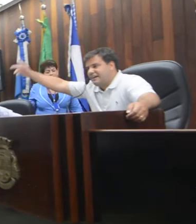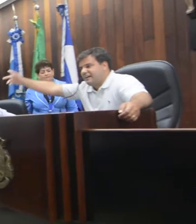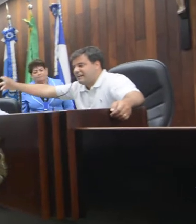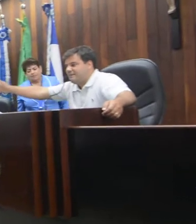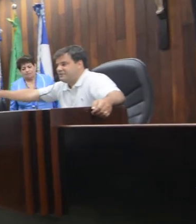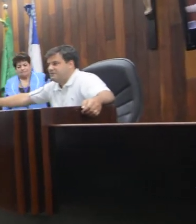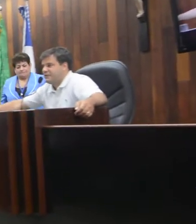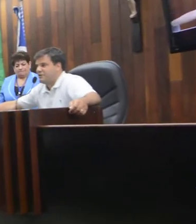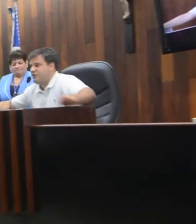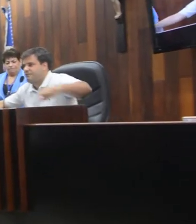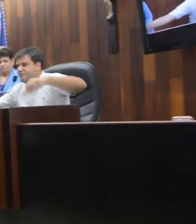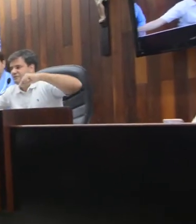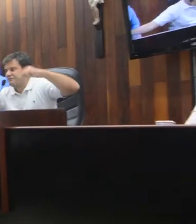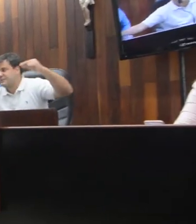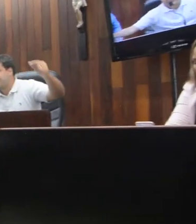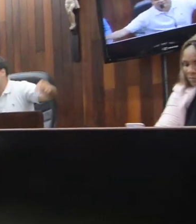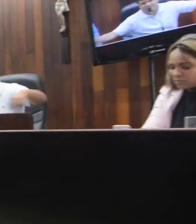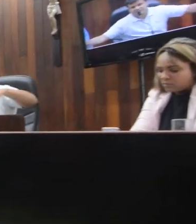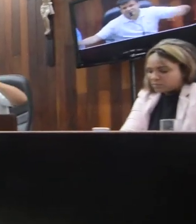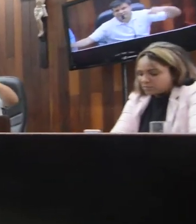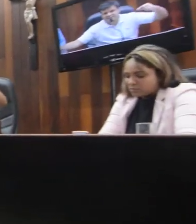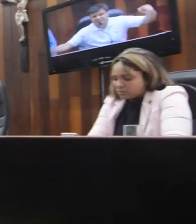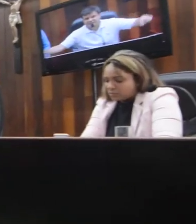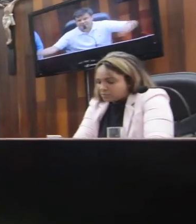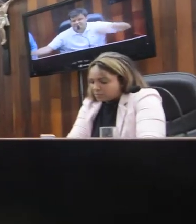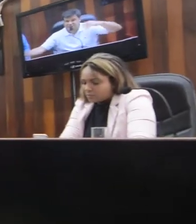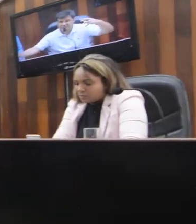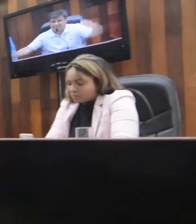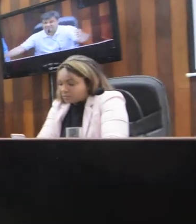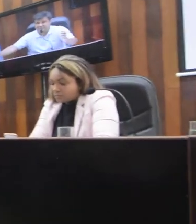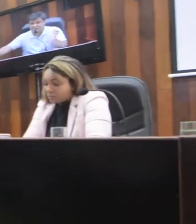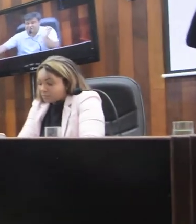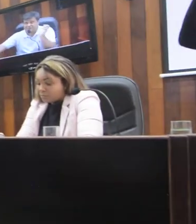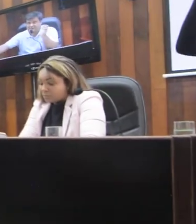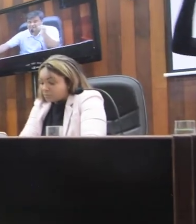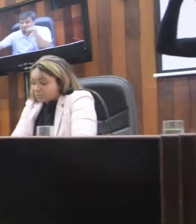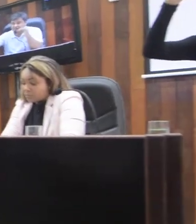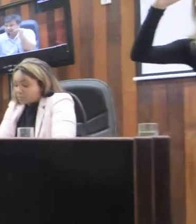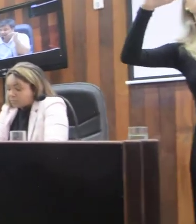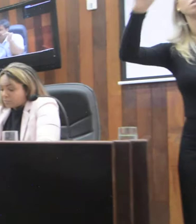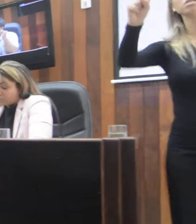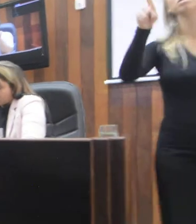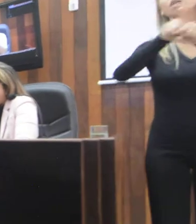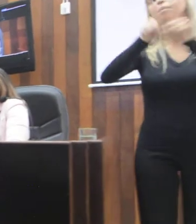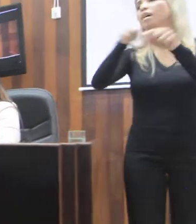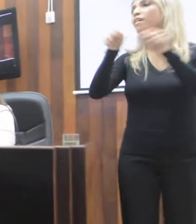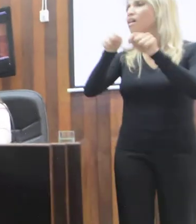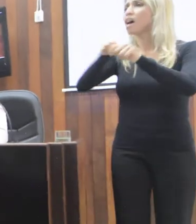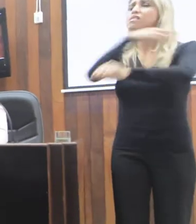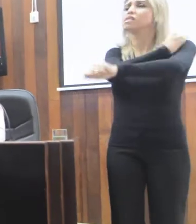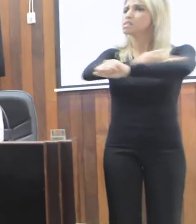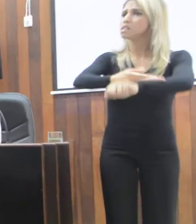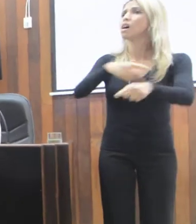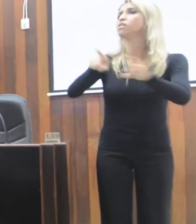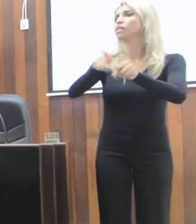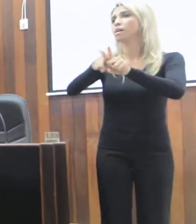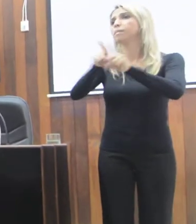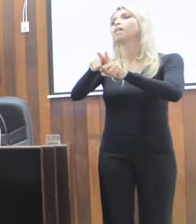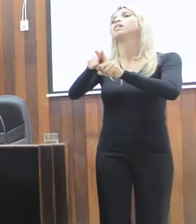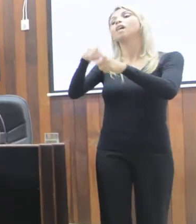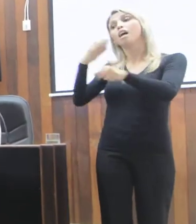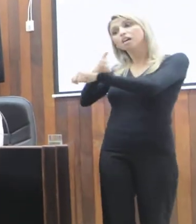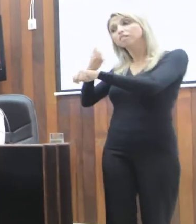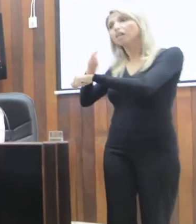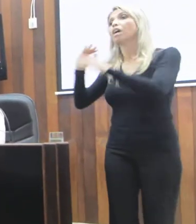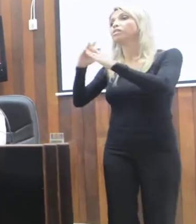visitar a Câmara de Petrópolis, que fazem projeto de lei, indicações, fazem sessões aqui, participaram de um pleito das escolas,